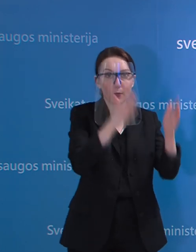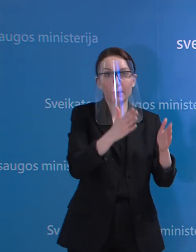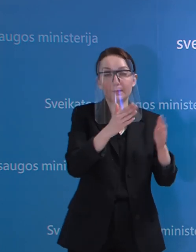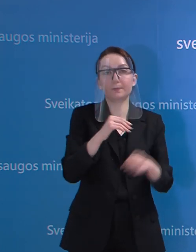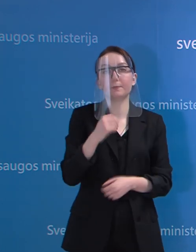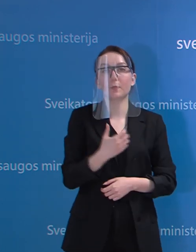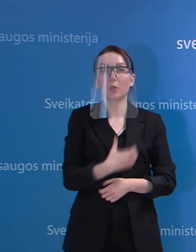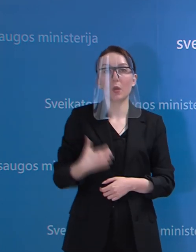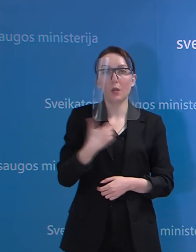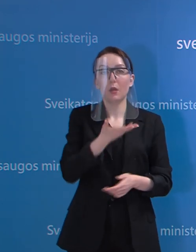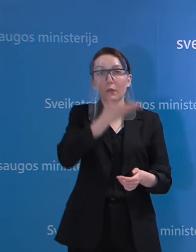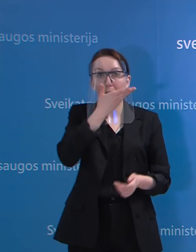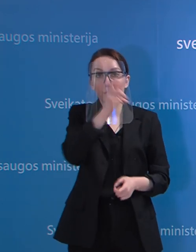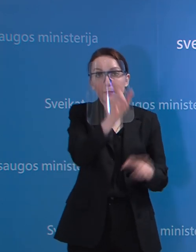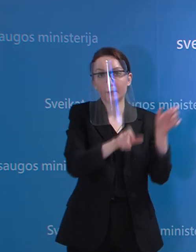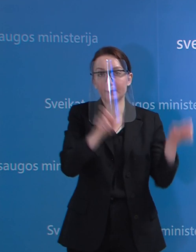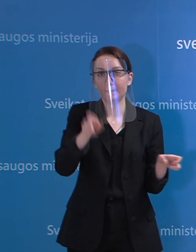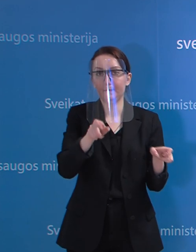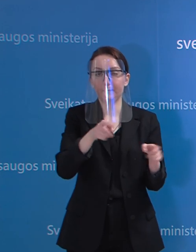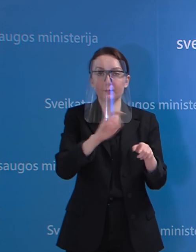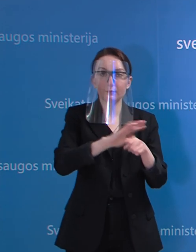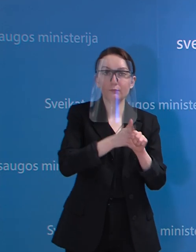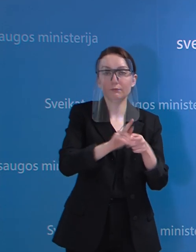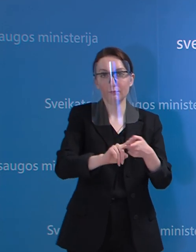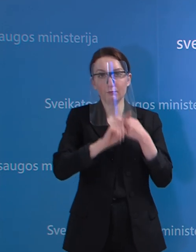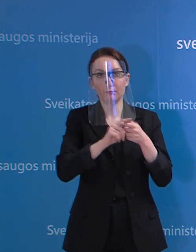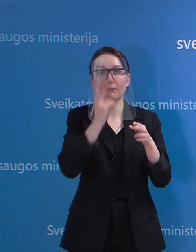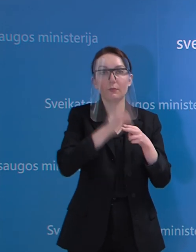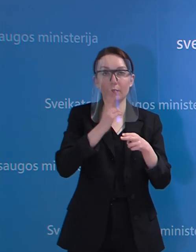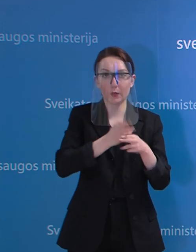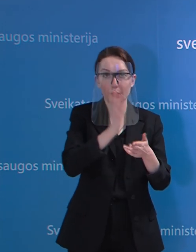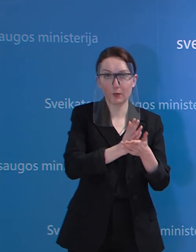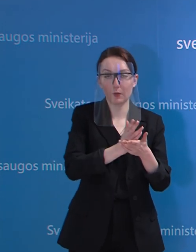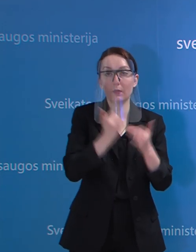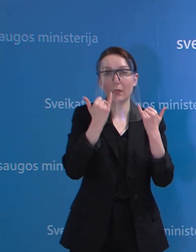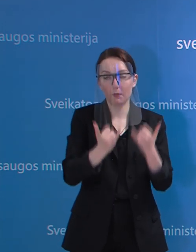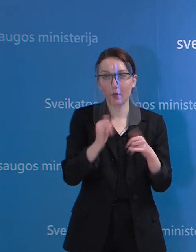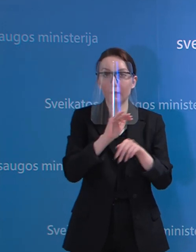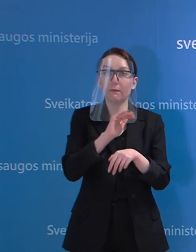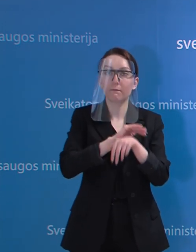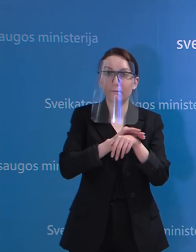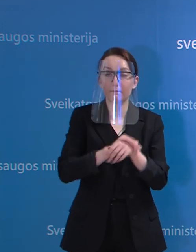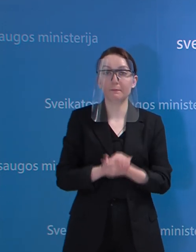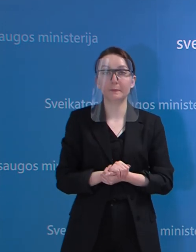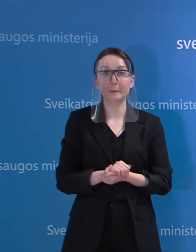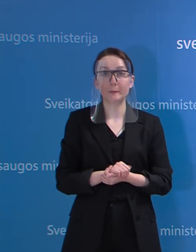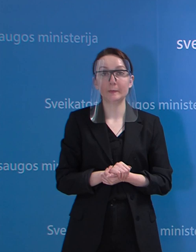laboratorinių tyrimų skaičiai yra, kaip ir sakiau, objektyviai pagristi galimybę.